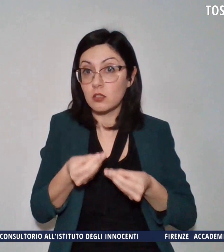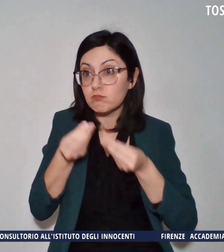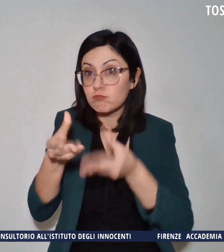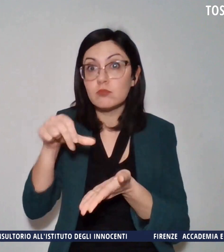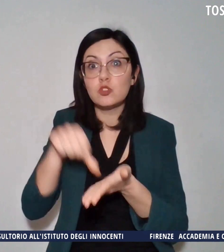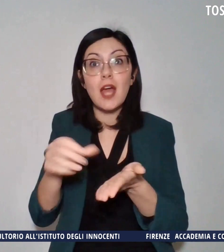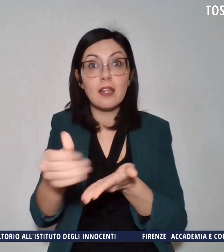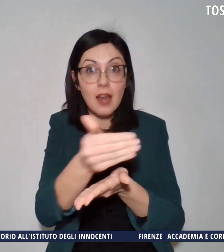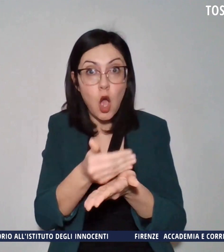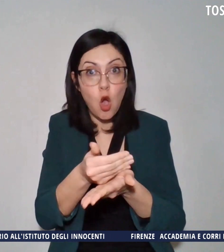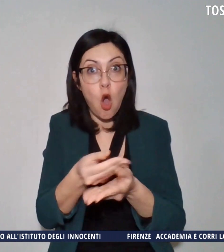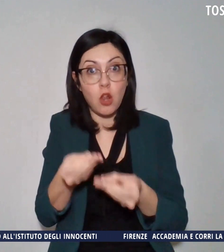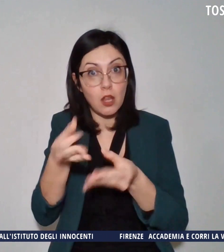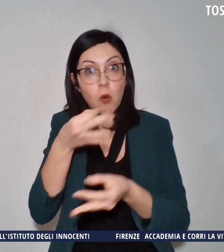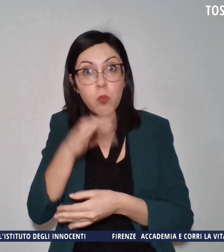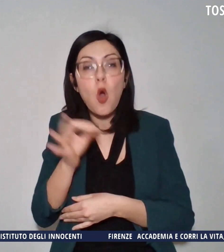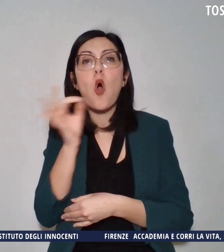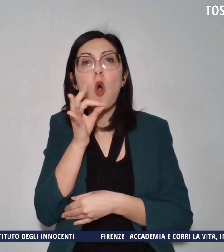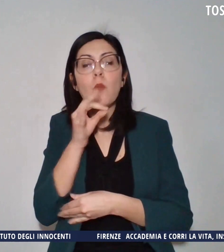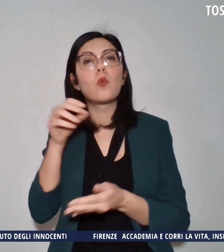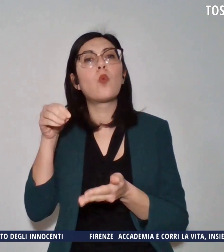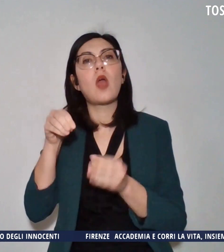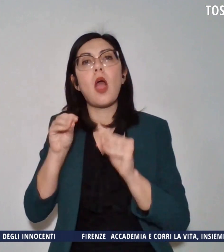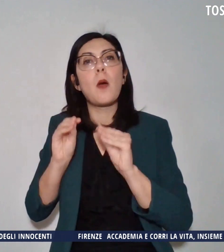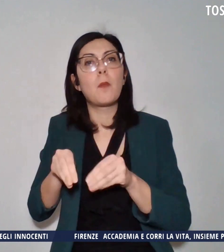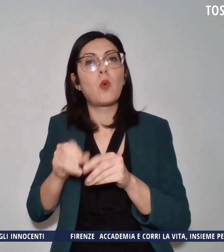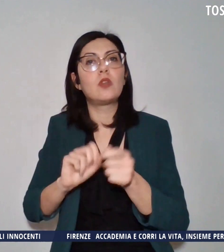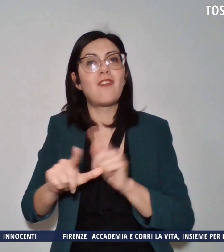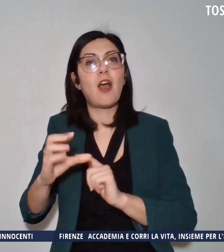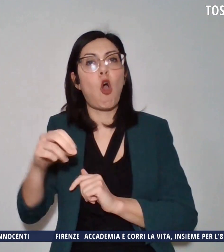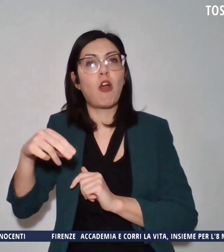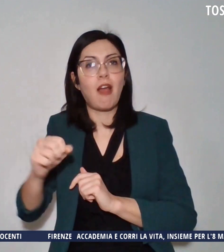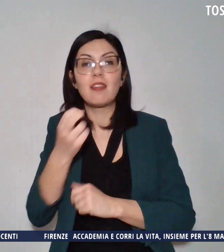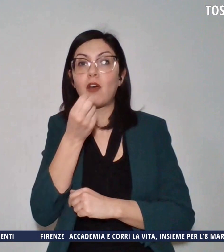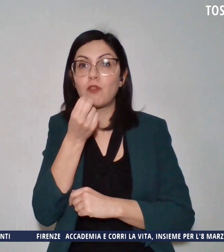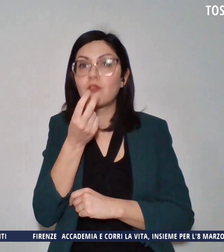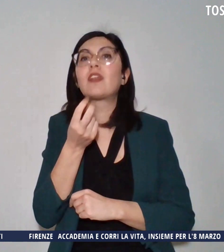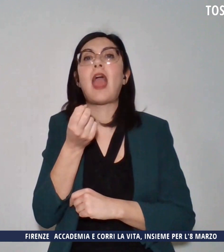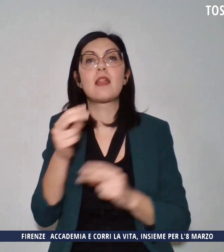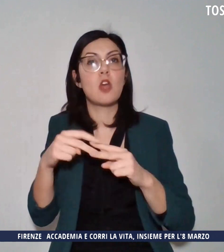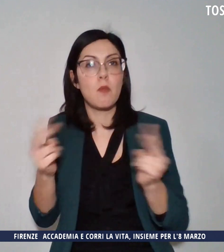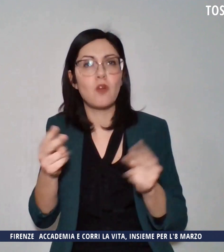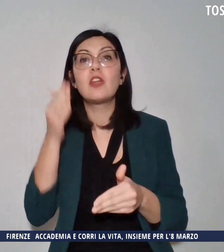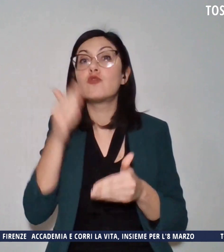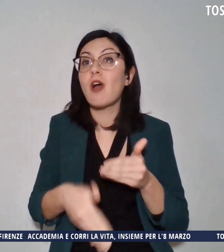nei punti vendita Conad di Firenze e provincia entro il 10.